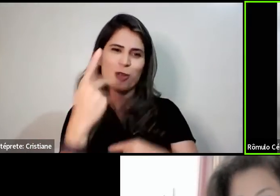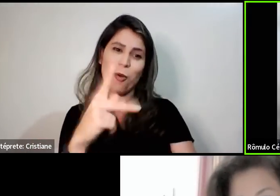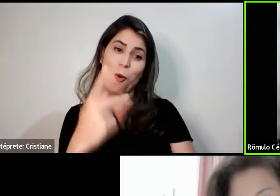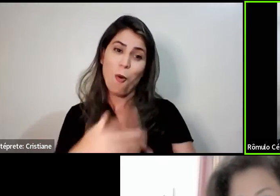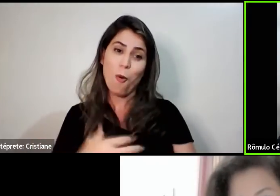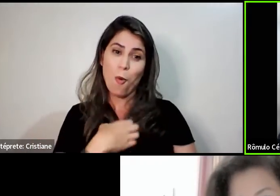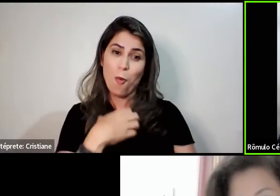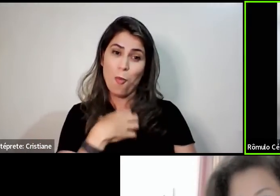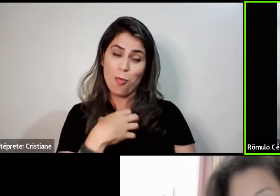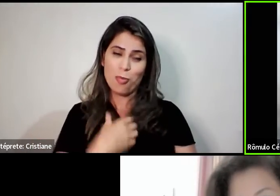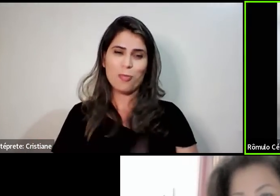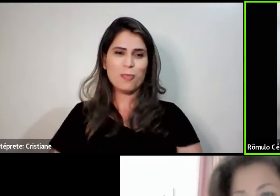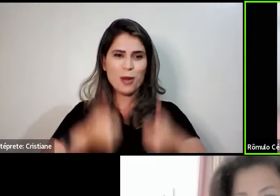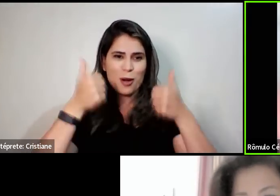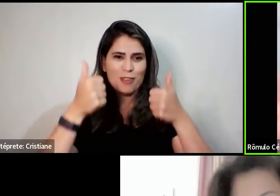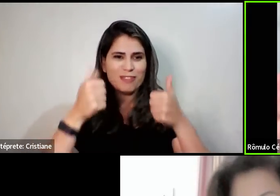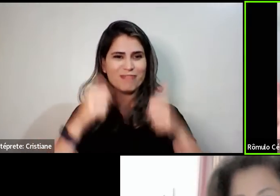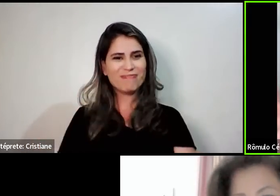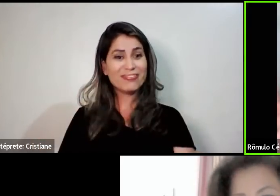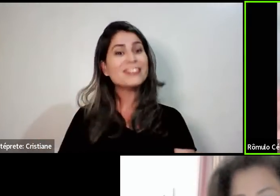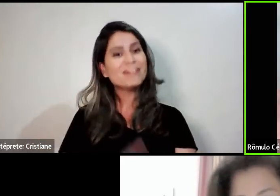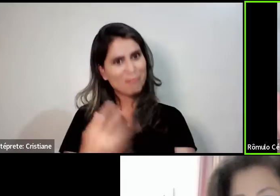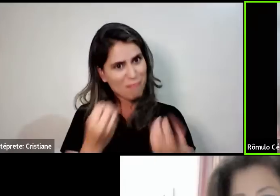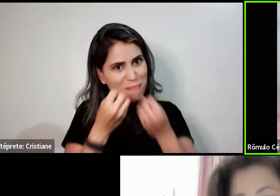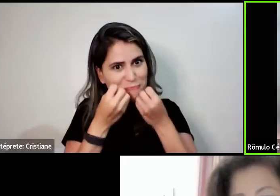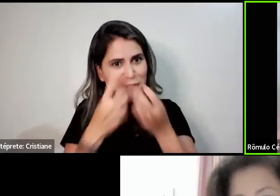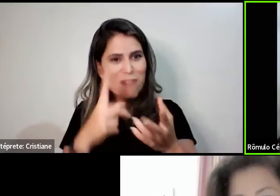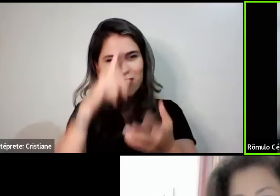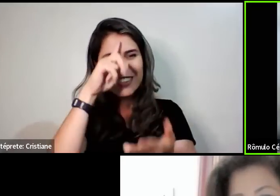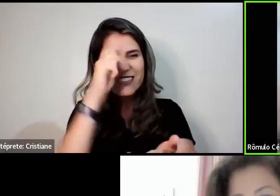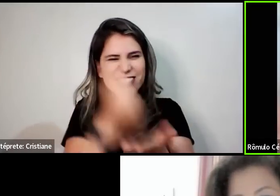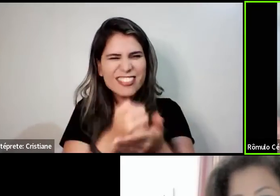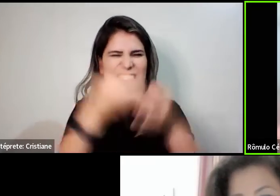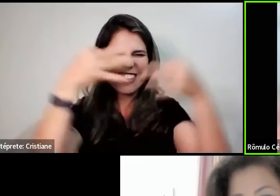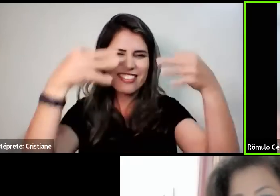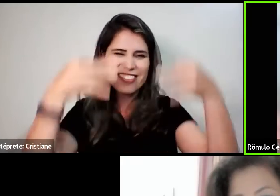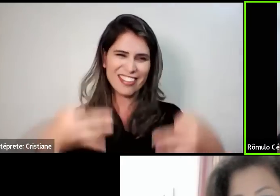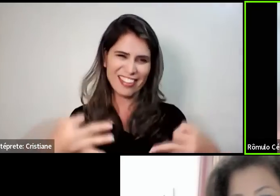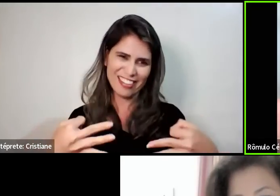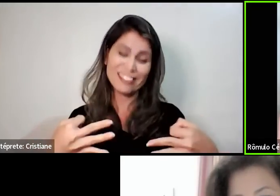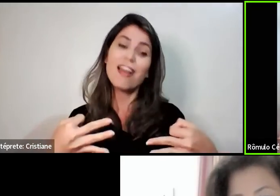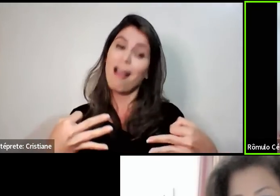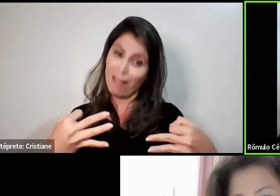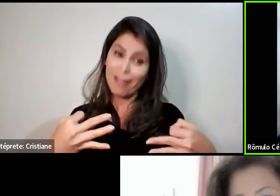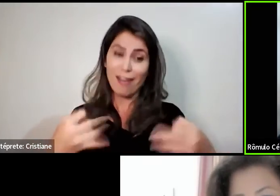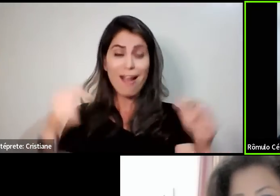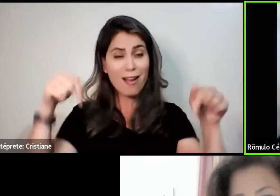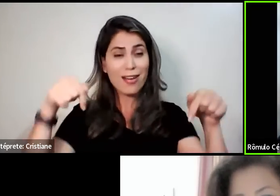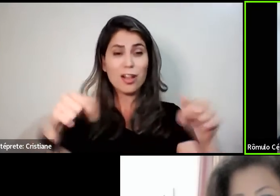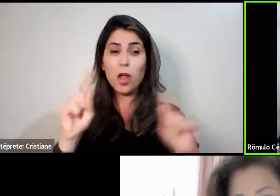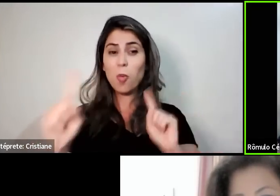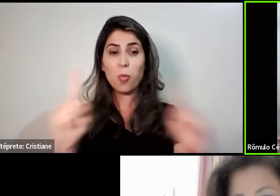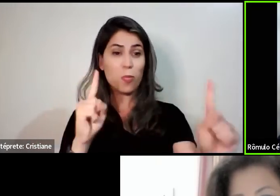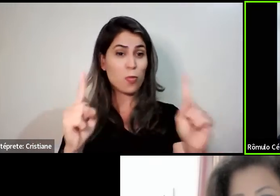bem que você tomou essa boa decisão. Porque a gente sempre tem duas decisões. ou mudo alguma coisa na minha vida ou